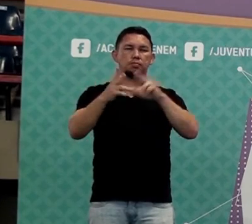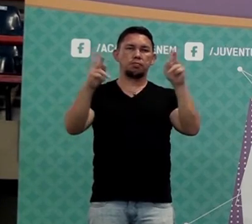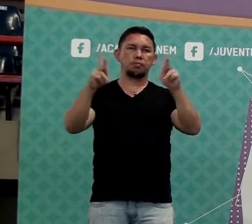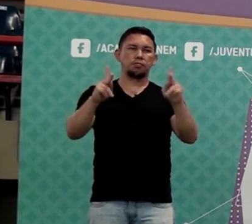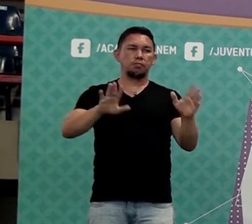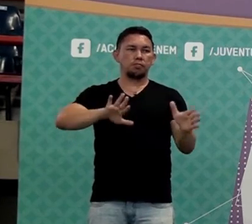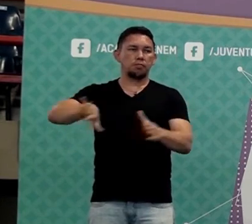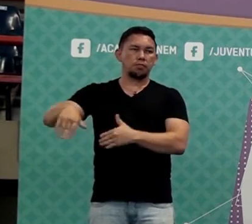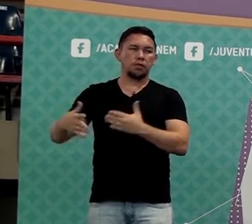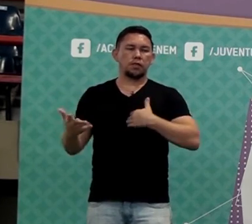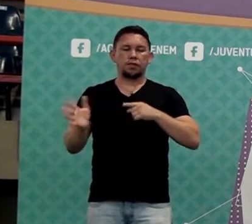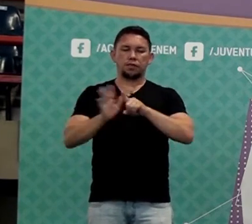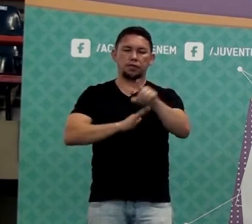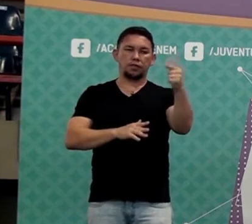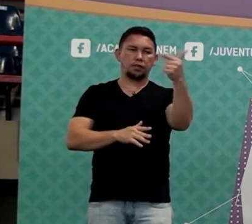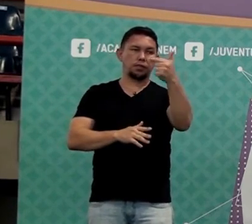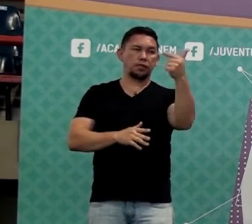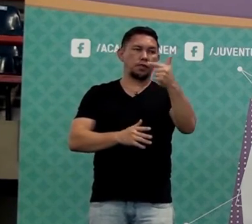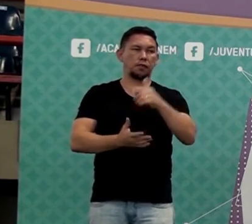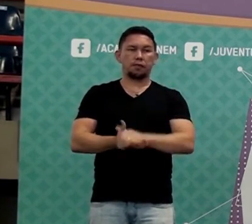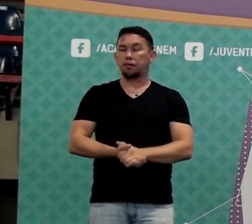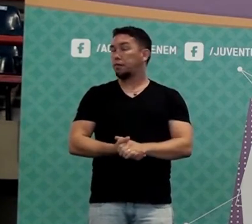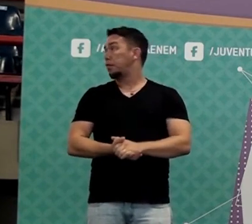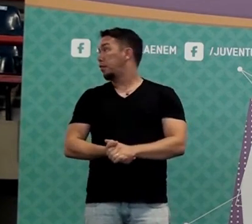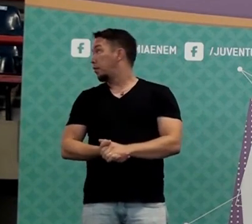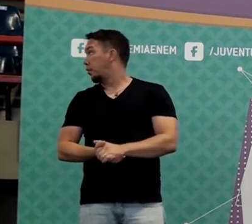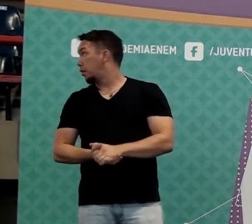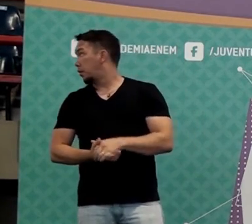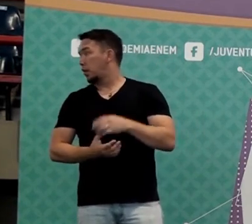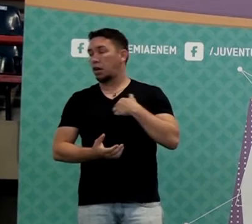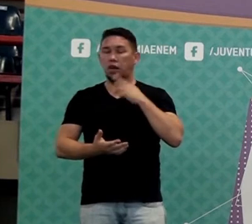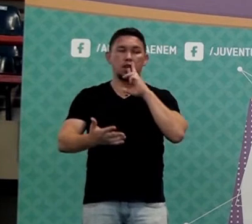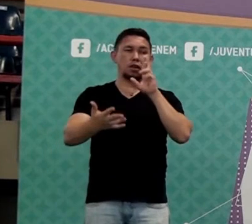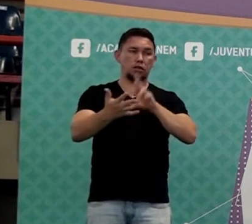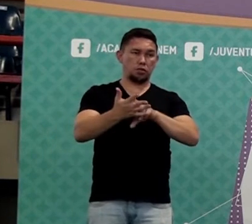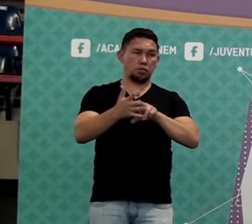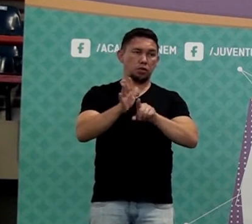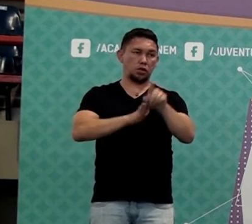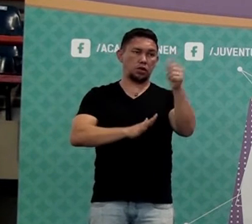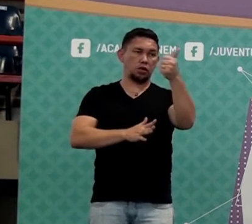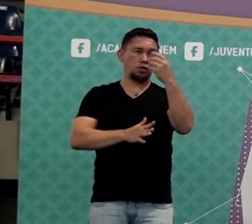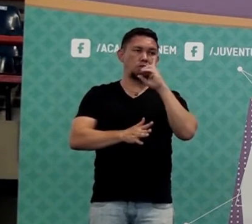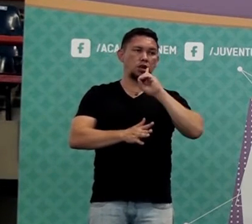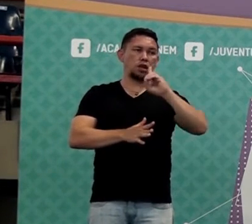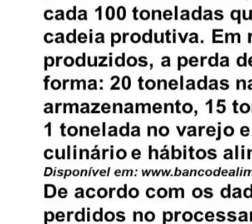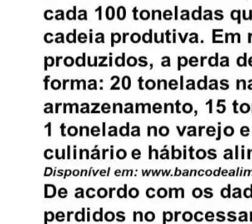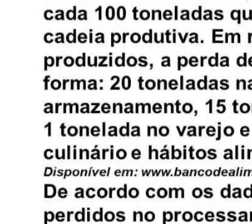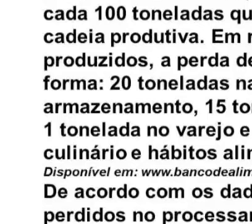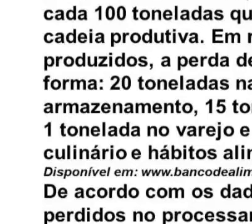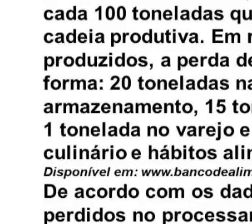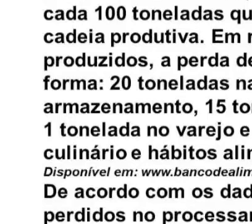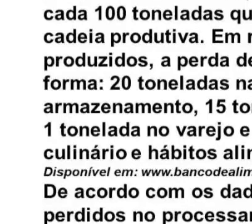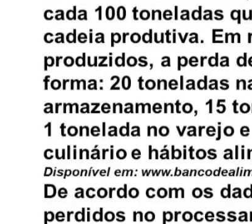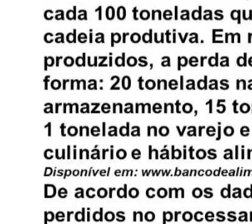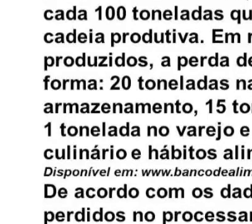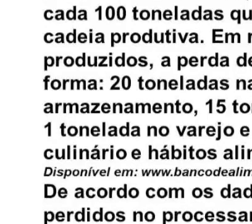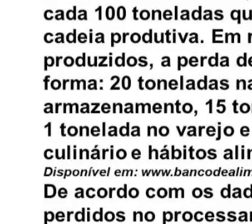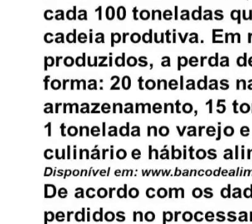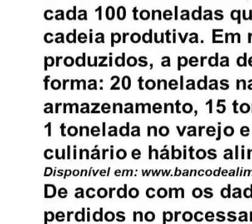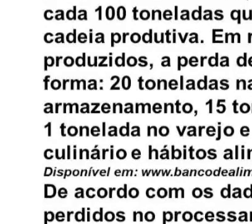Enem. Vamos ver a segunda. Letra D, né? Resposta, pessoal. D de dado. Segunda questão.